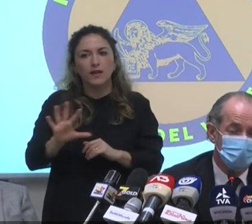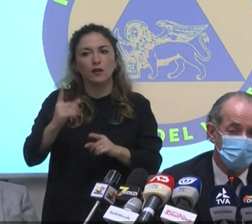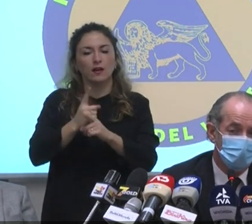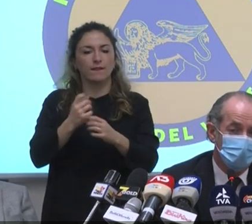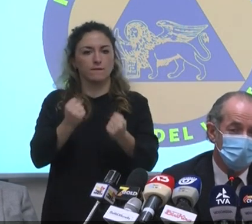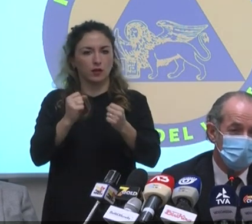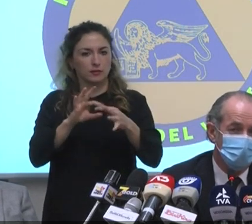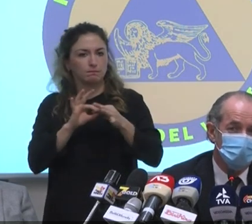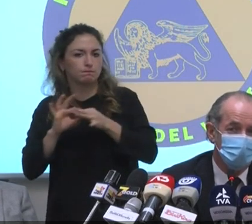grazie a